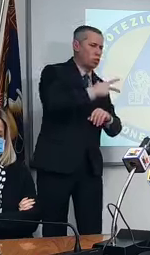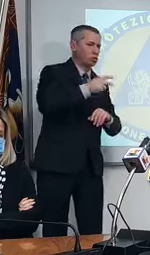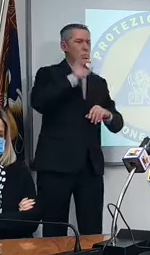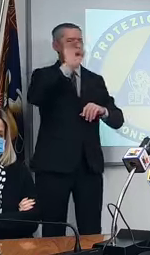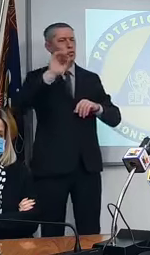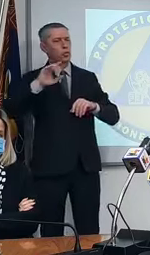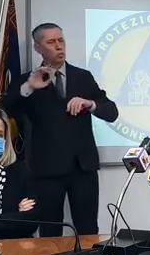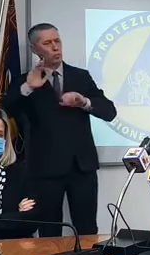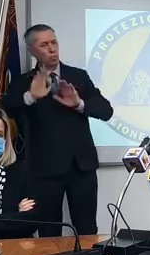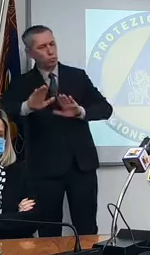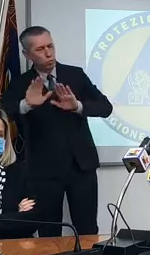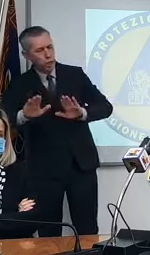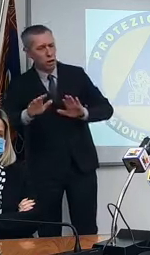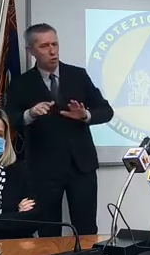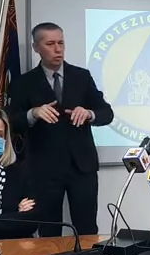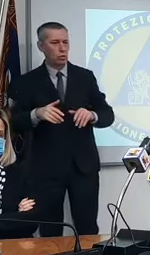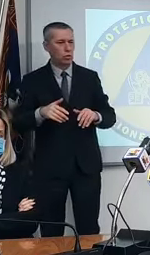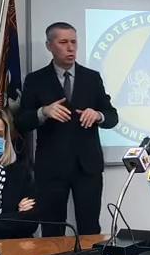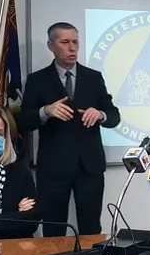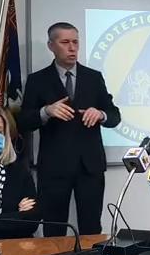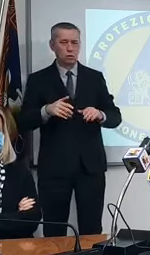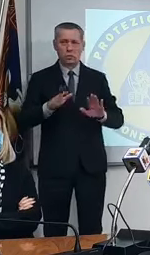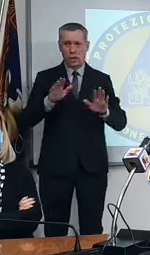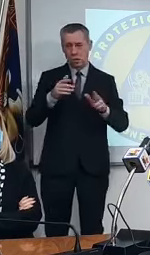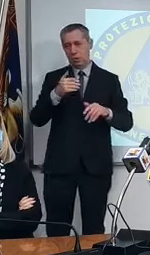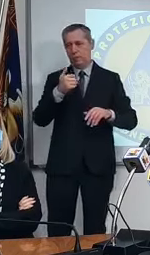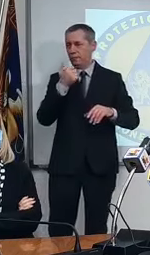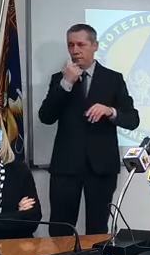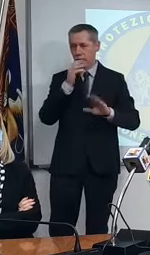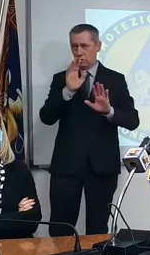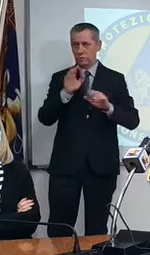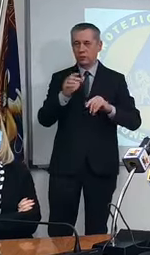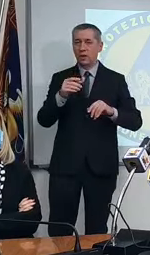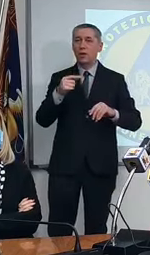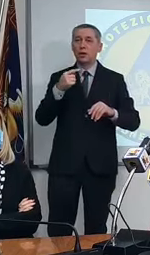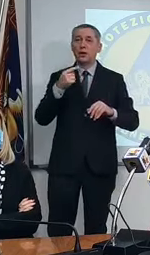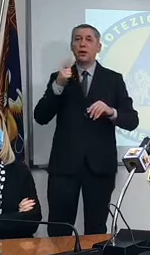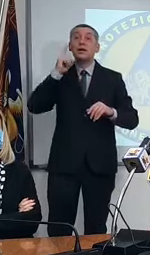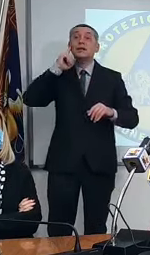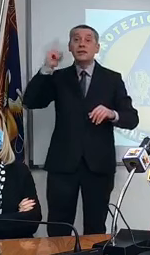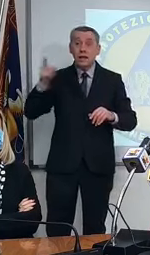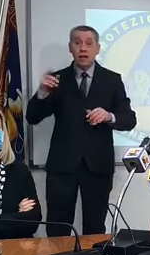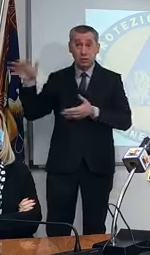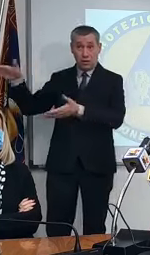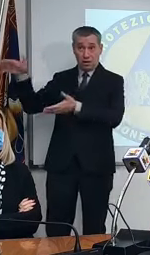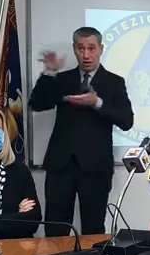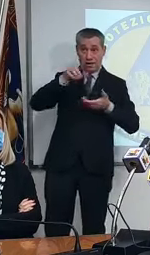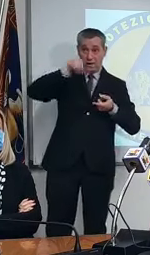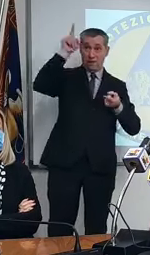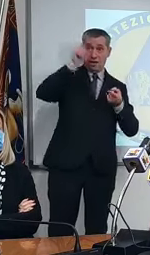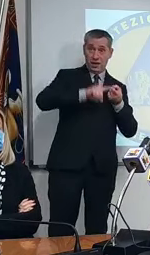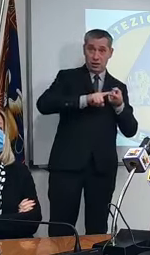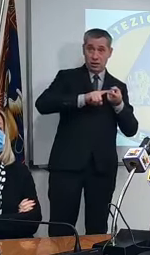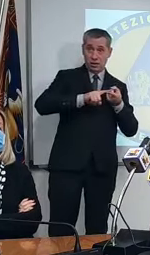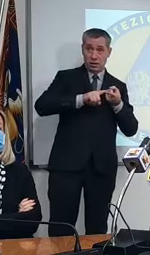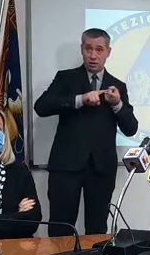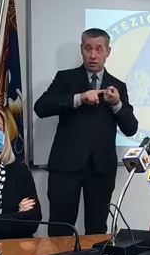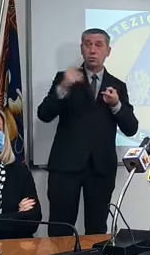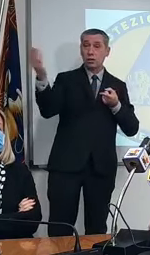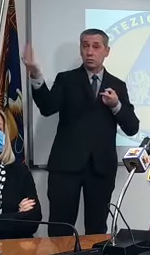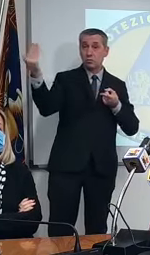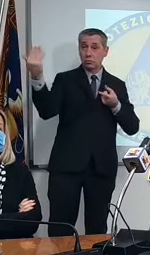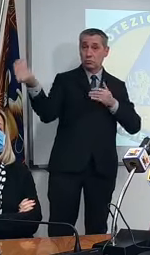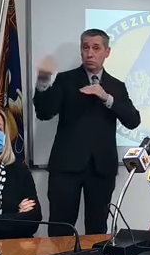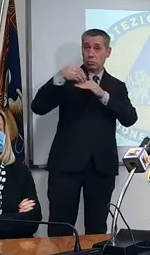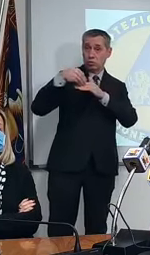motivo ho omesso di dire una parte mi scuso che se li finisci non te ne danno in più per cui non è che vuoi